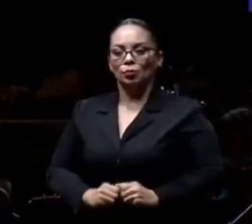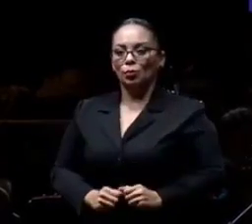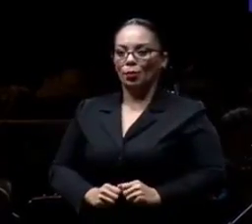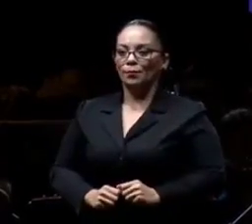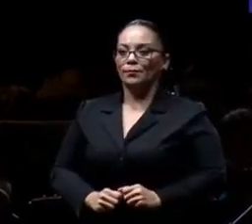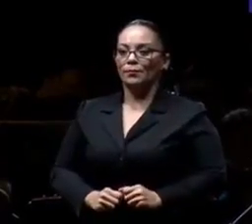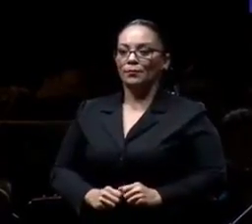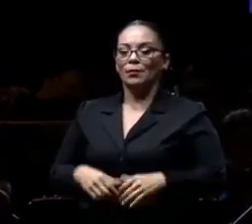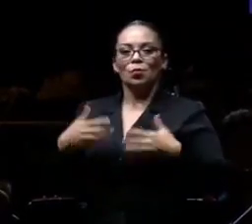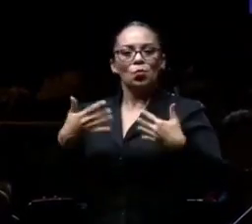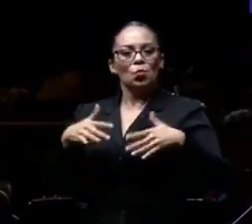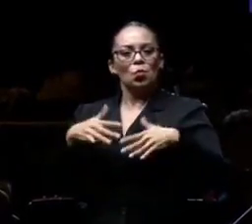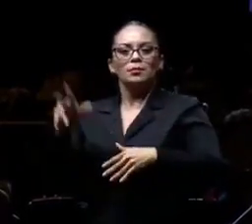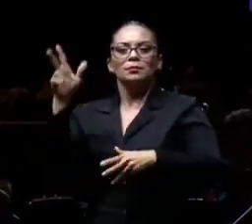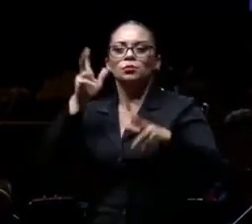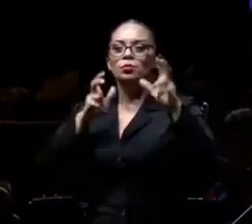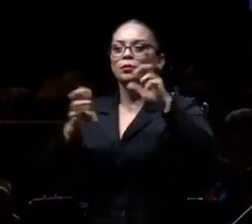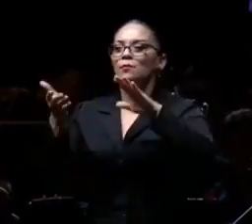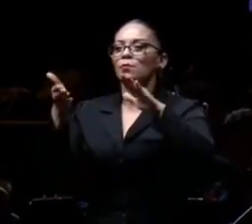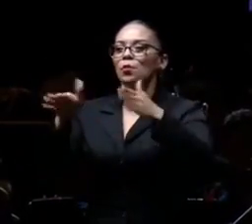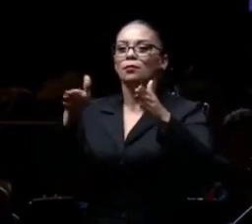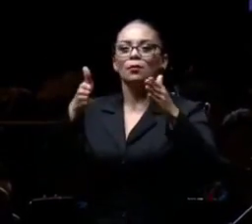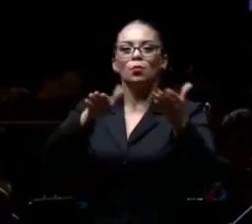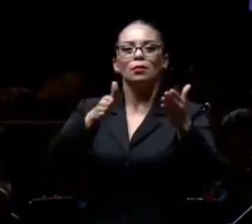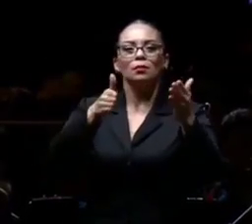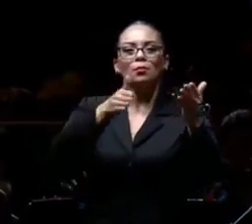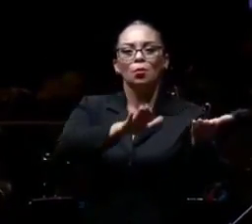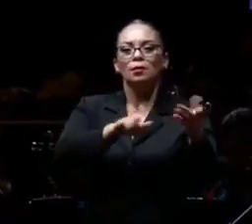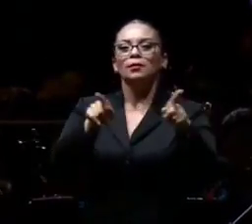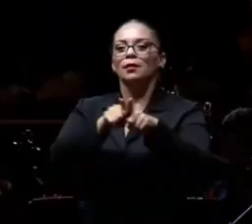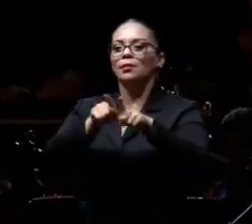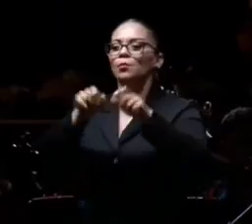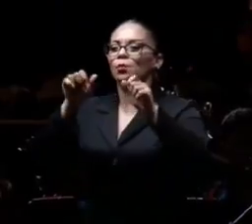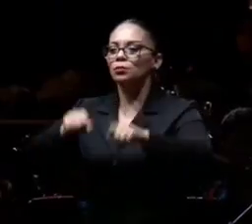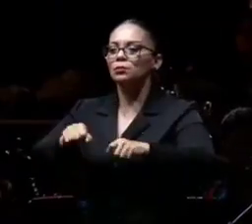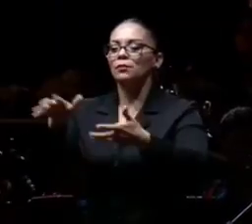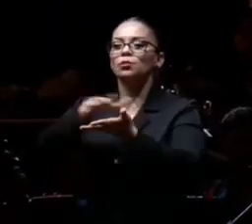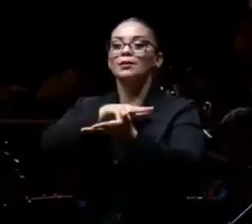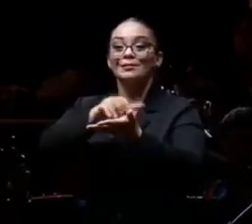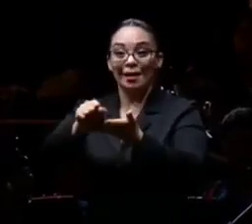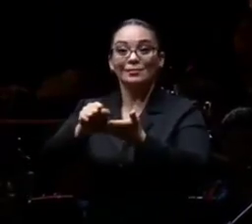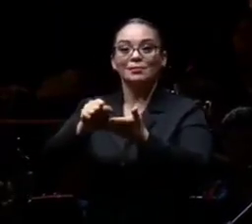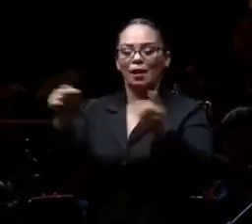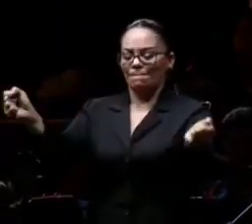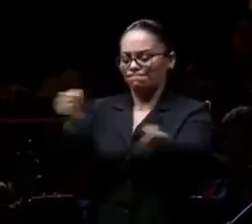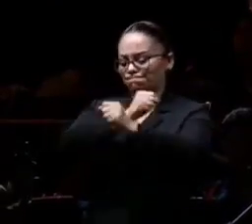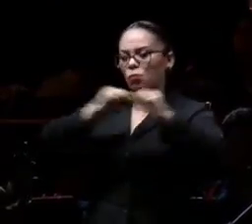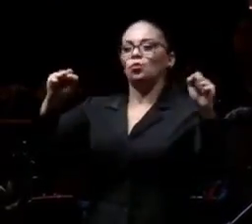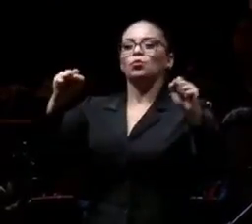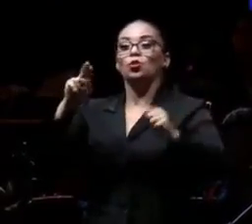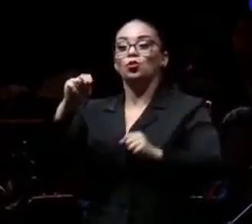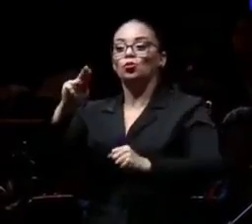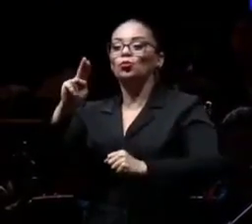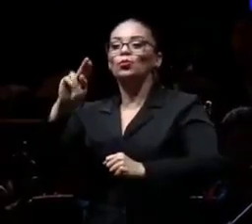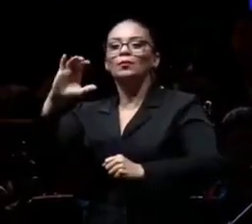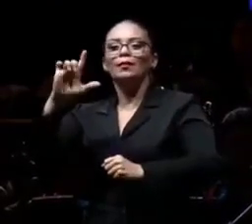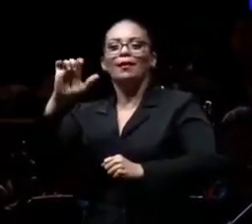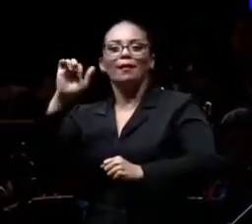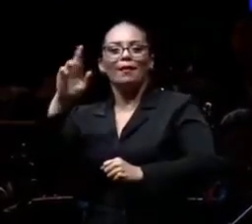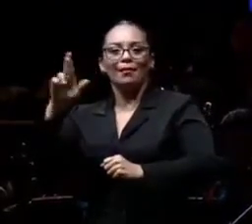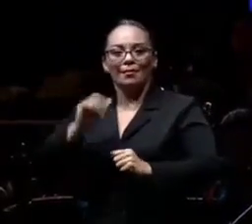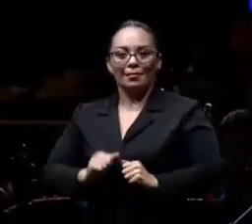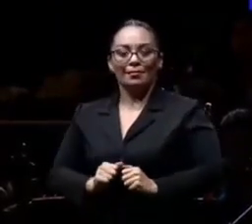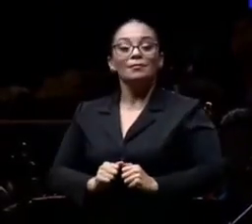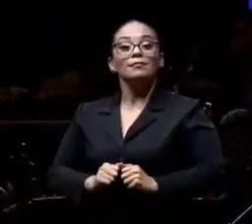canción de muerte hasta de la posibilidad de un desastre nuclear en nuestro